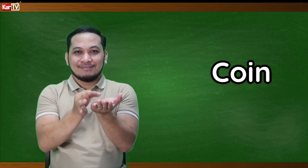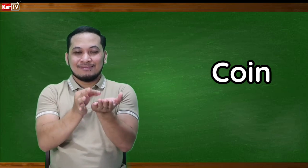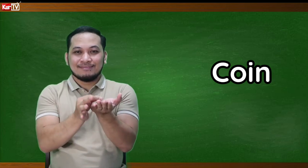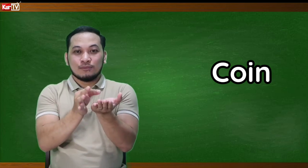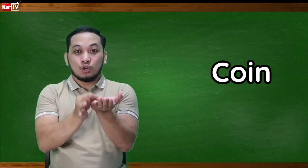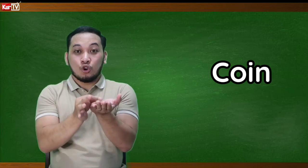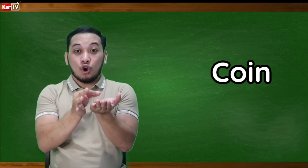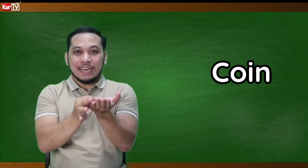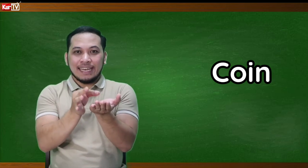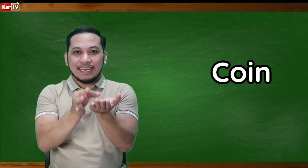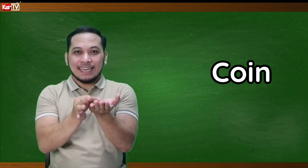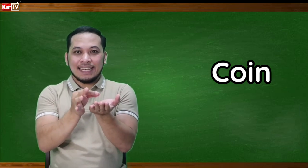Coin.